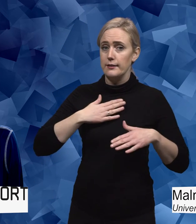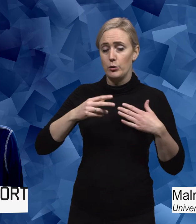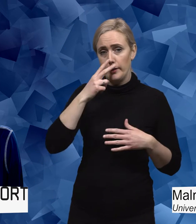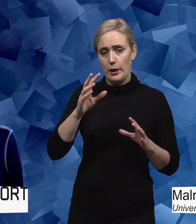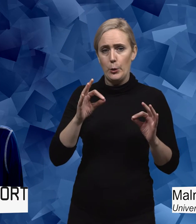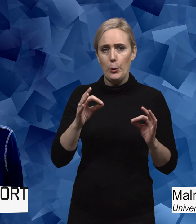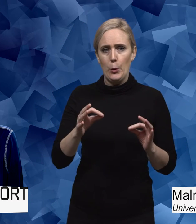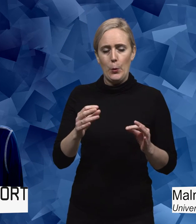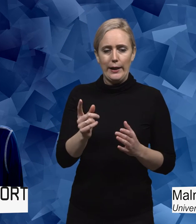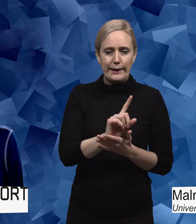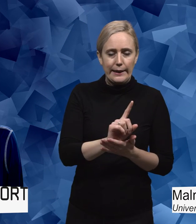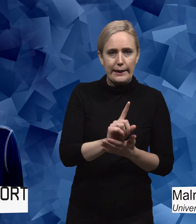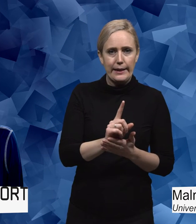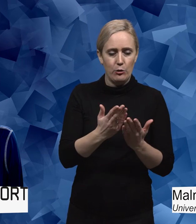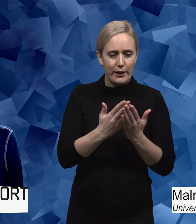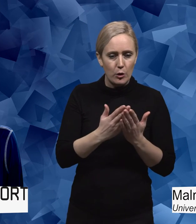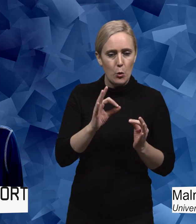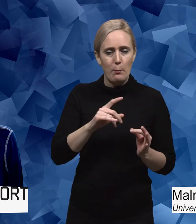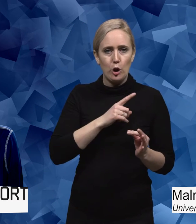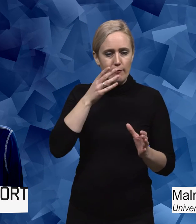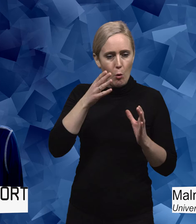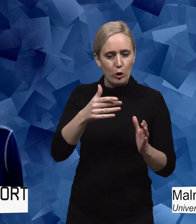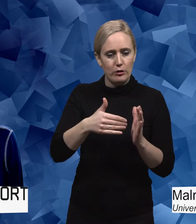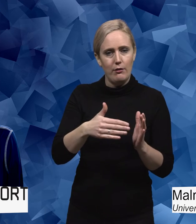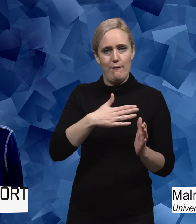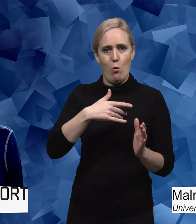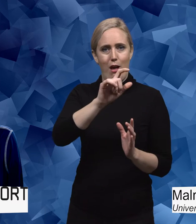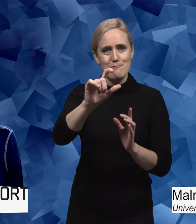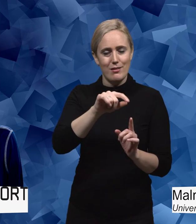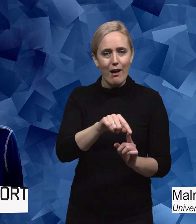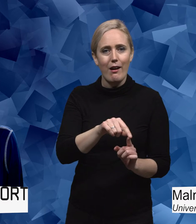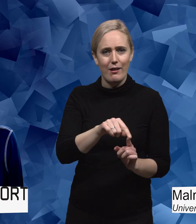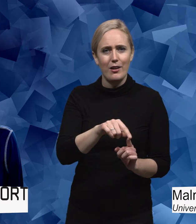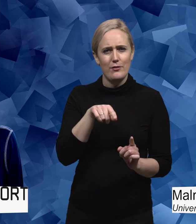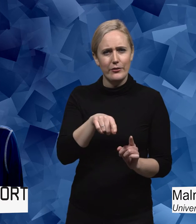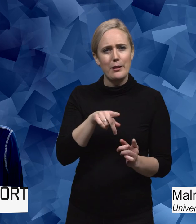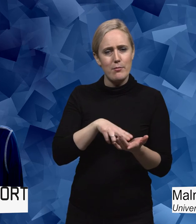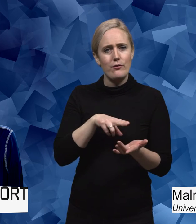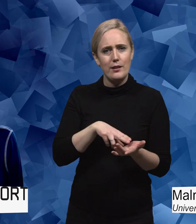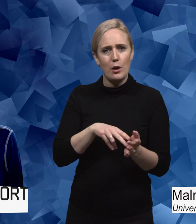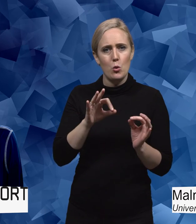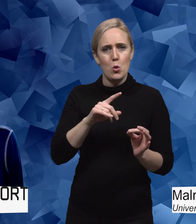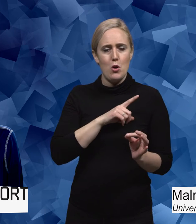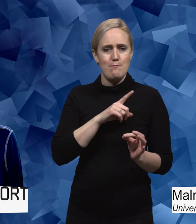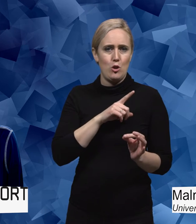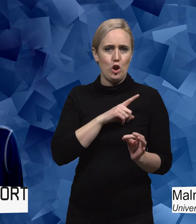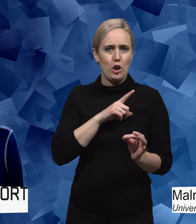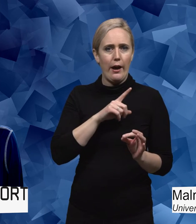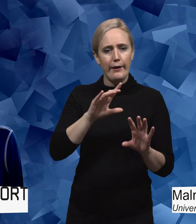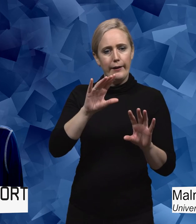och litteratur som ägnades åt det här ämnet. För jag tänkte mig att det visar hur betydelsefullt lärarutbildningar anser att det här